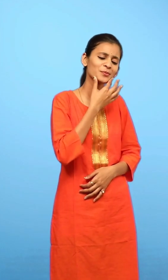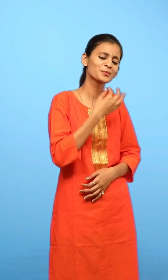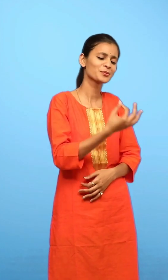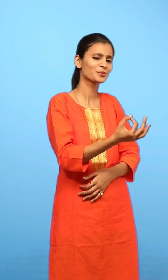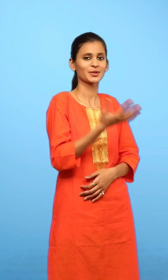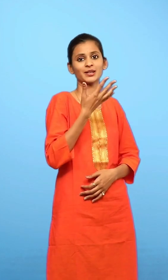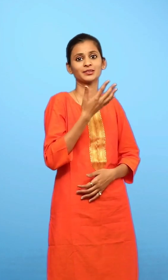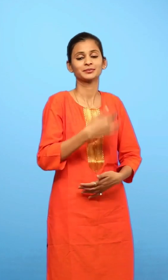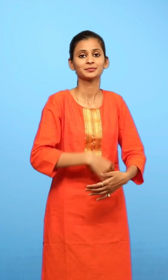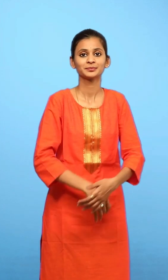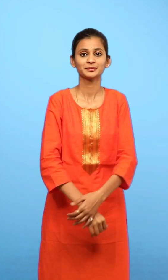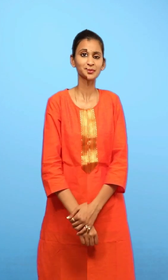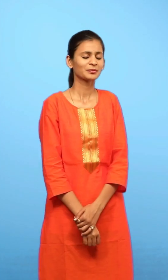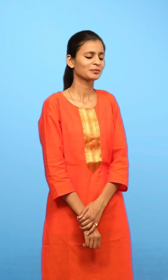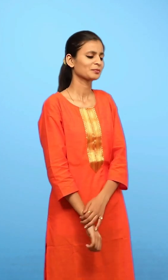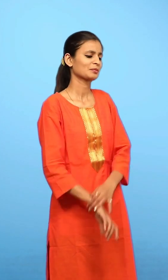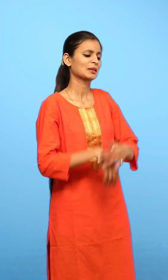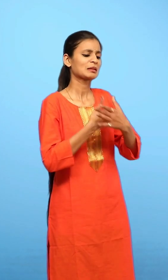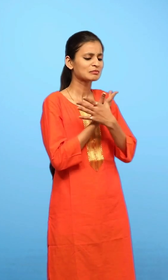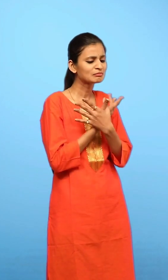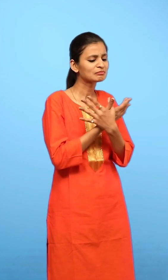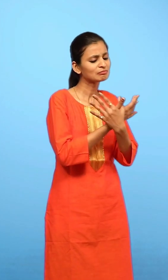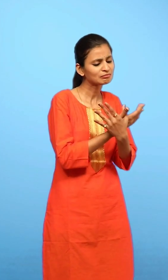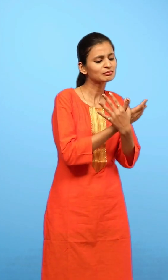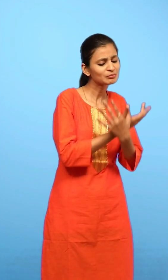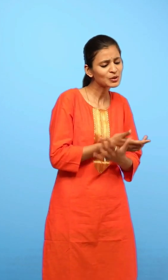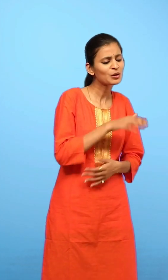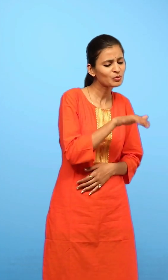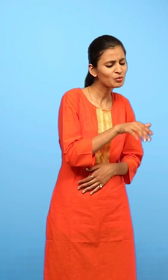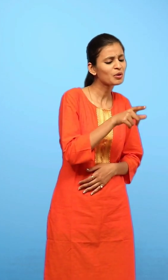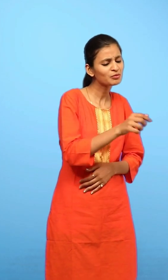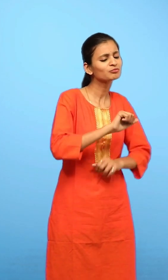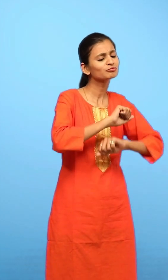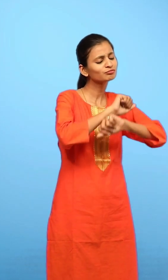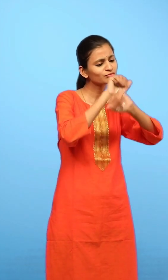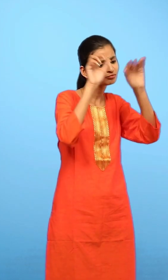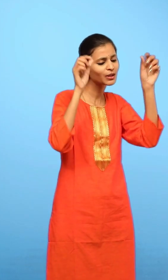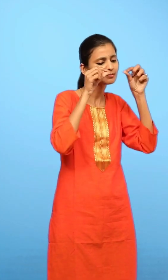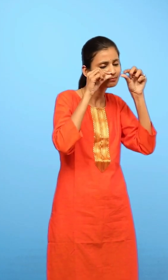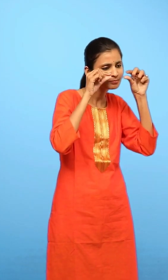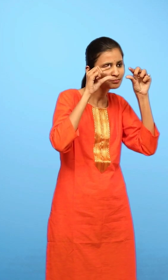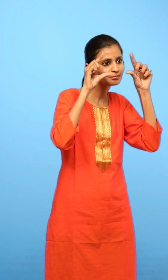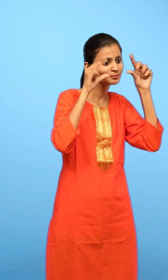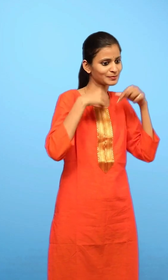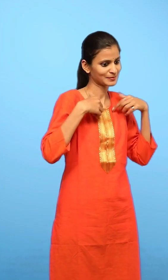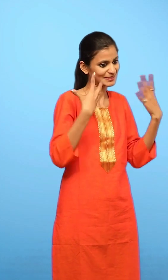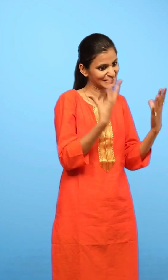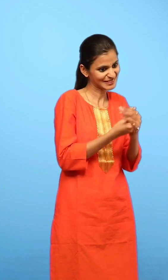अब जागो तुम आखें खोलो और हमारे संग